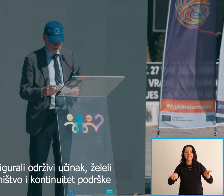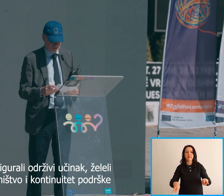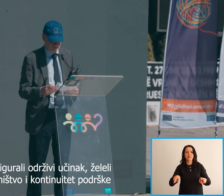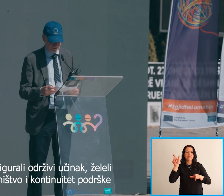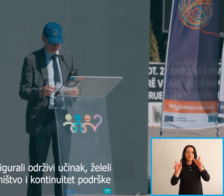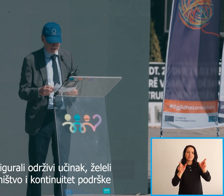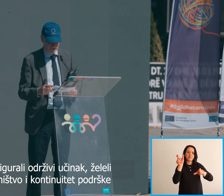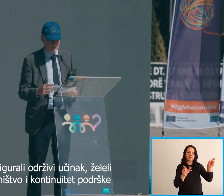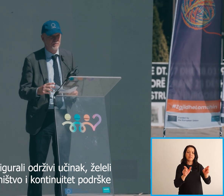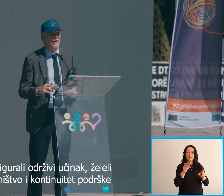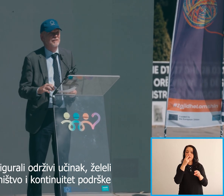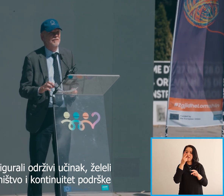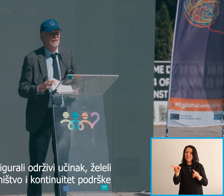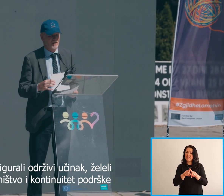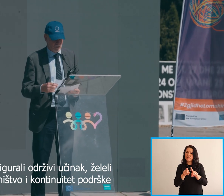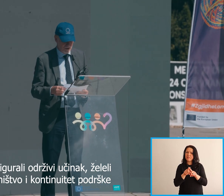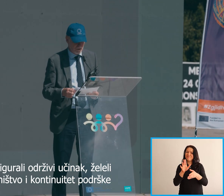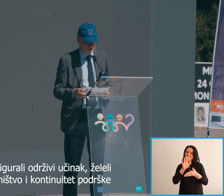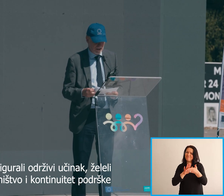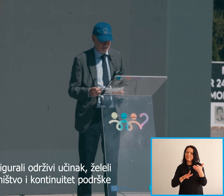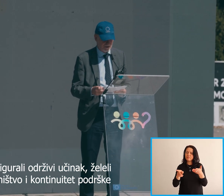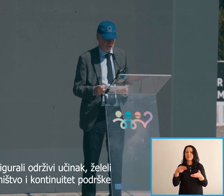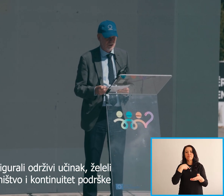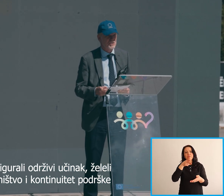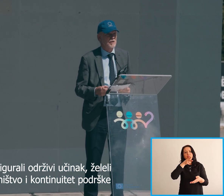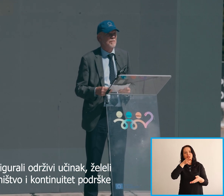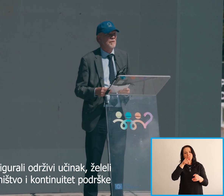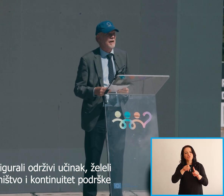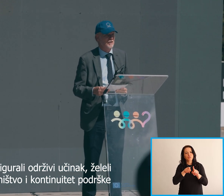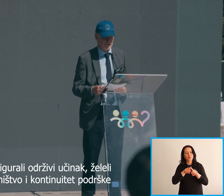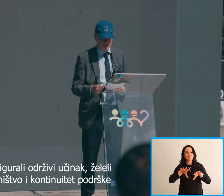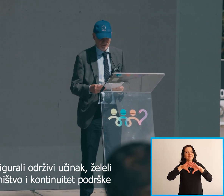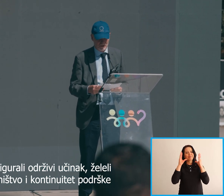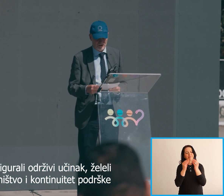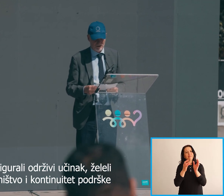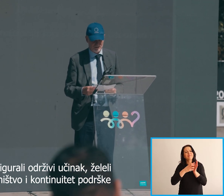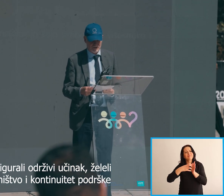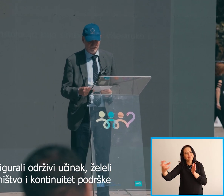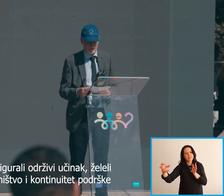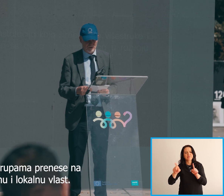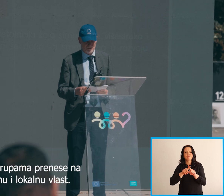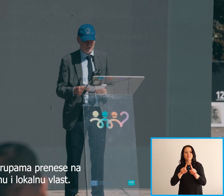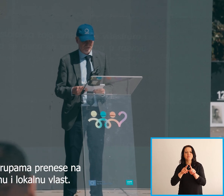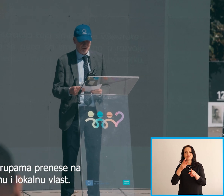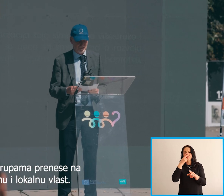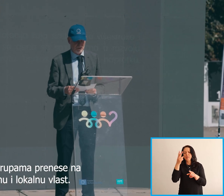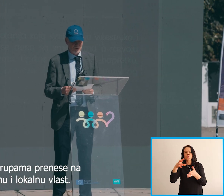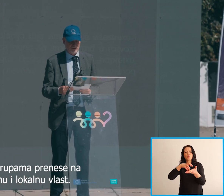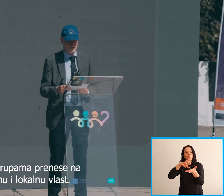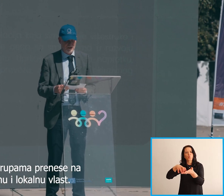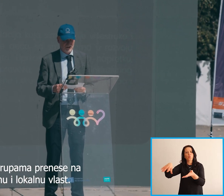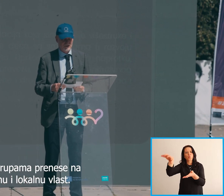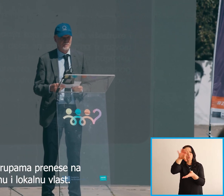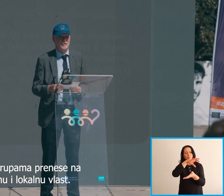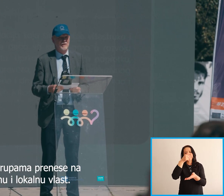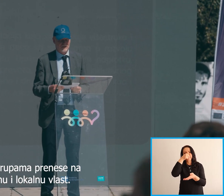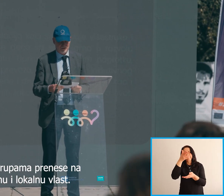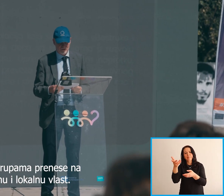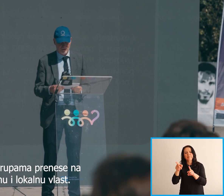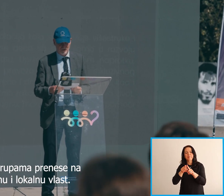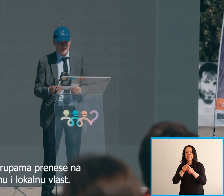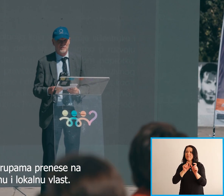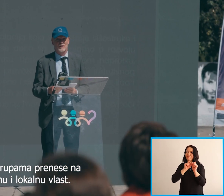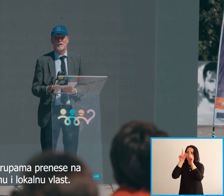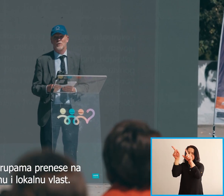order to ensure sustainable impact We would like the ownership and continuity of the support to the vulnerable groups To be